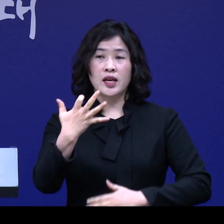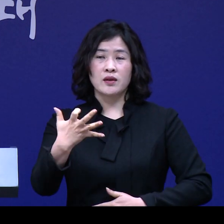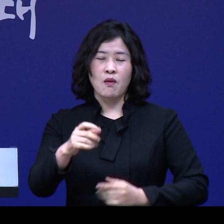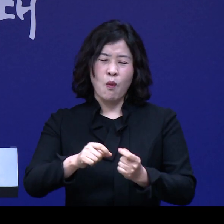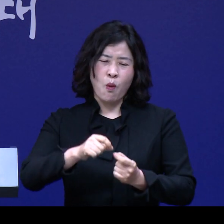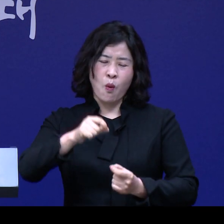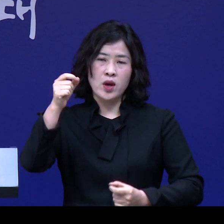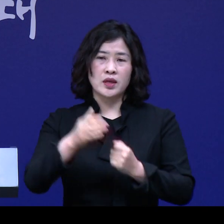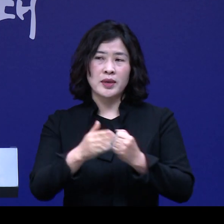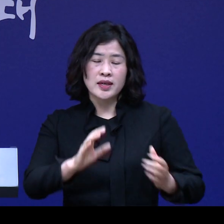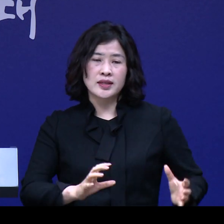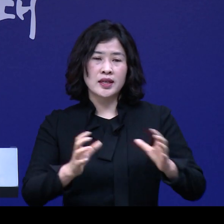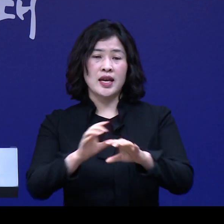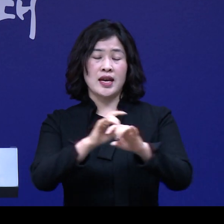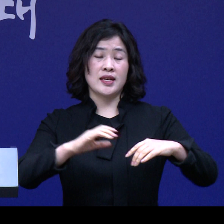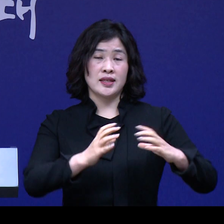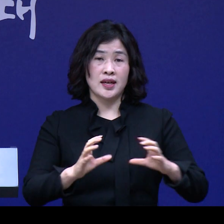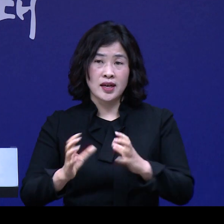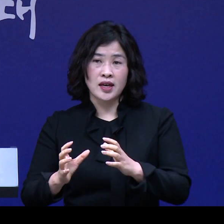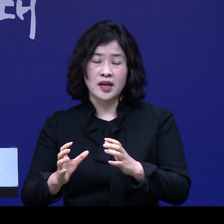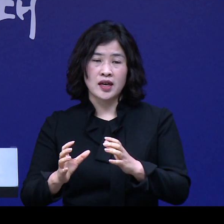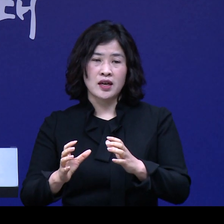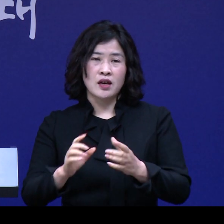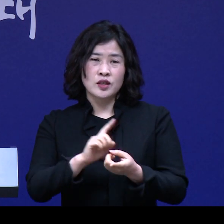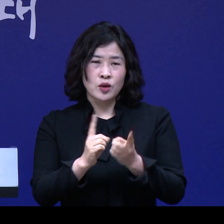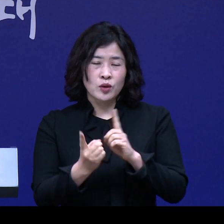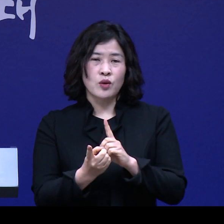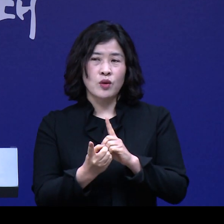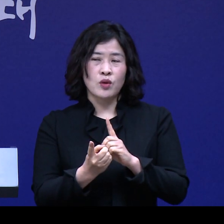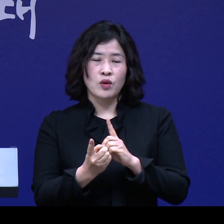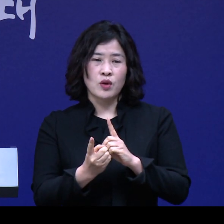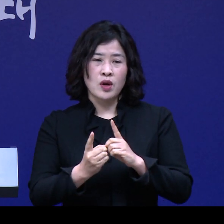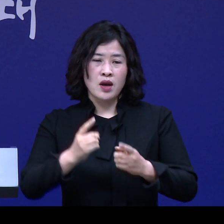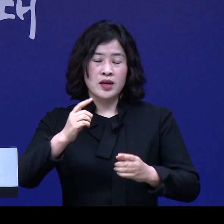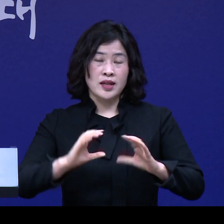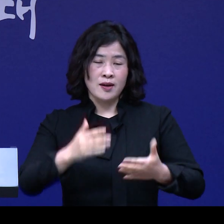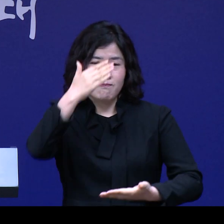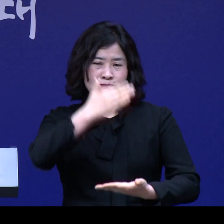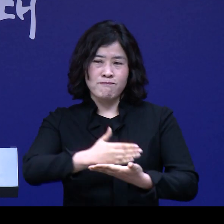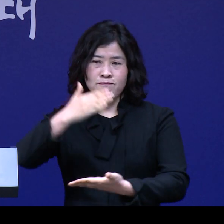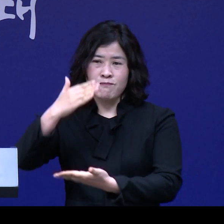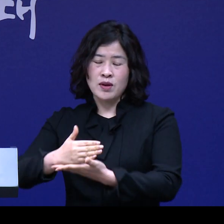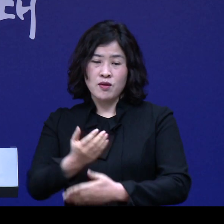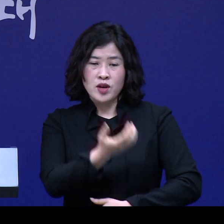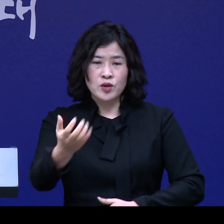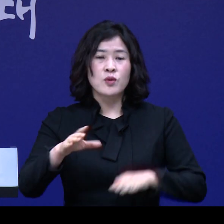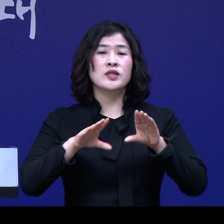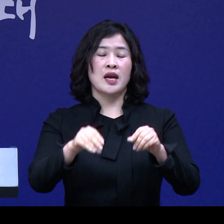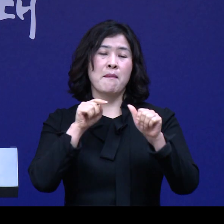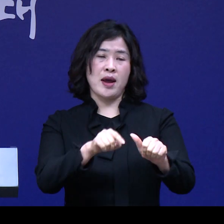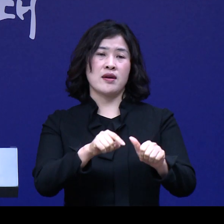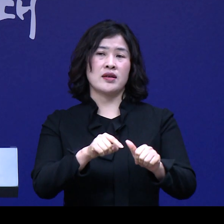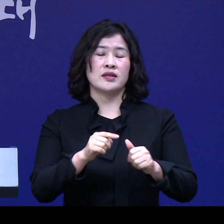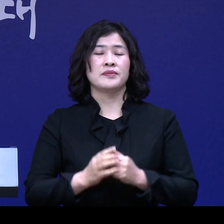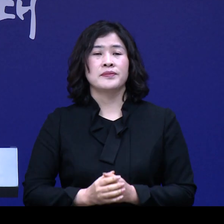장기화로 세계 각국이 앞다퉈서 국경을 봉쇄하고 이동제한 명령까지